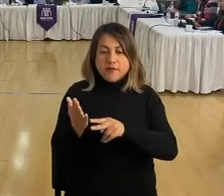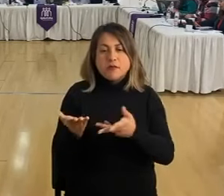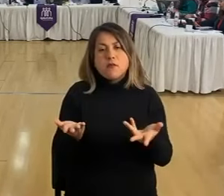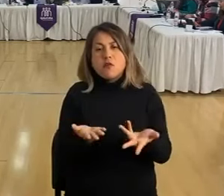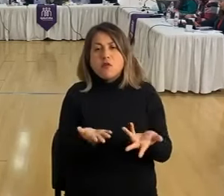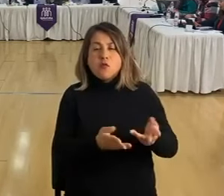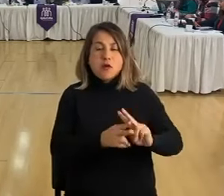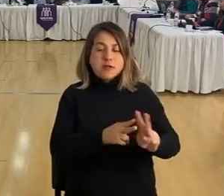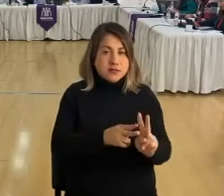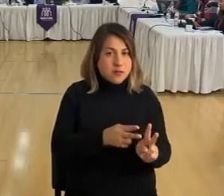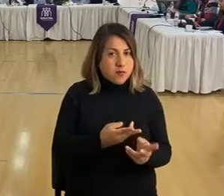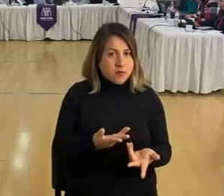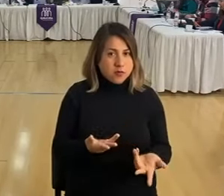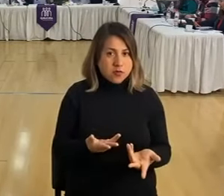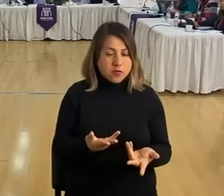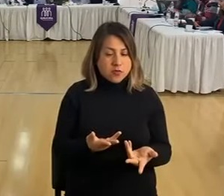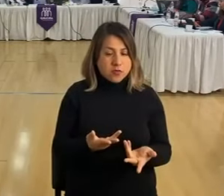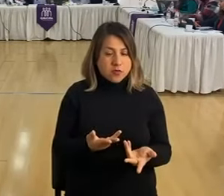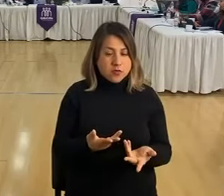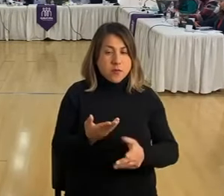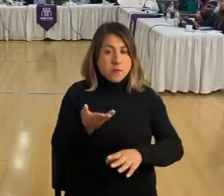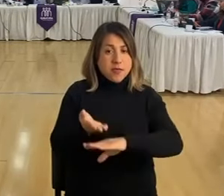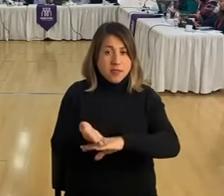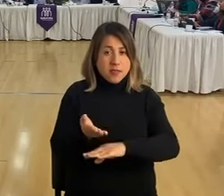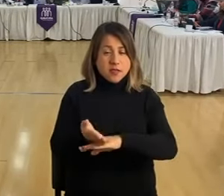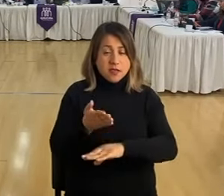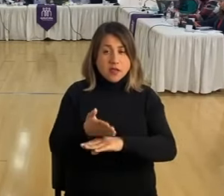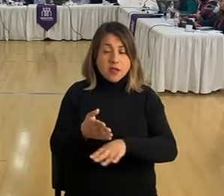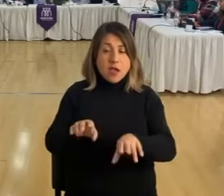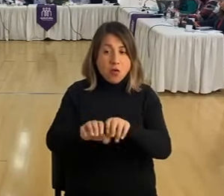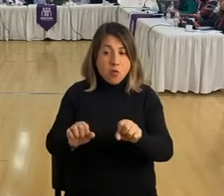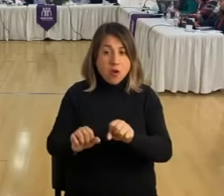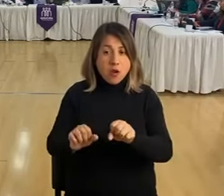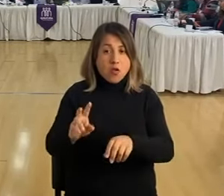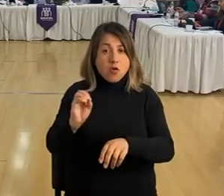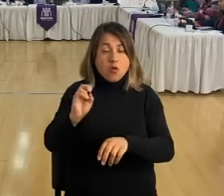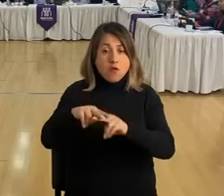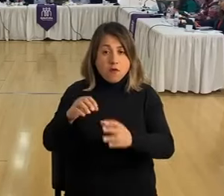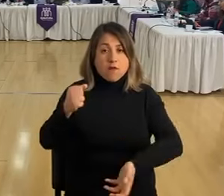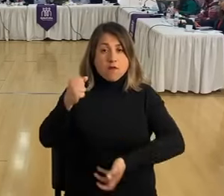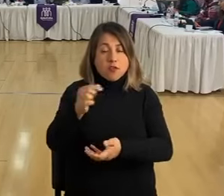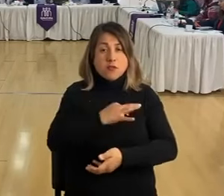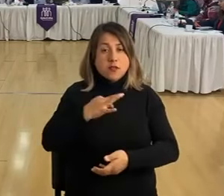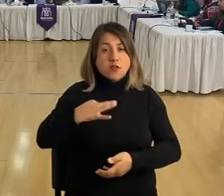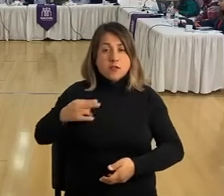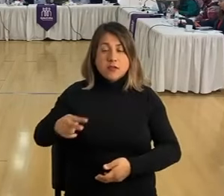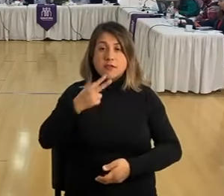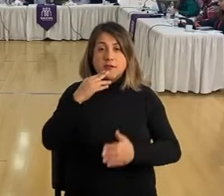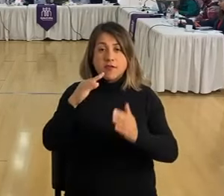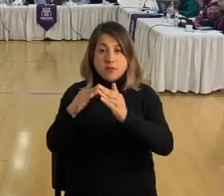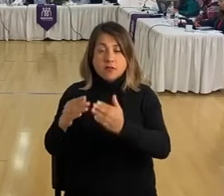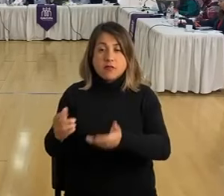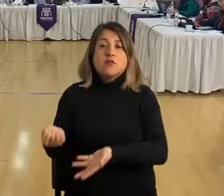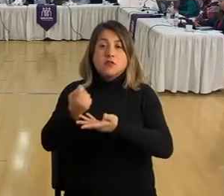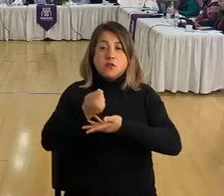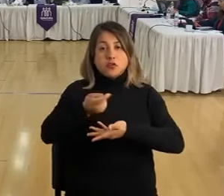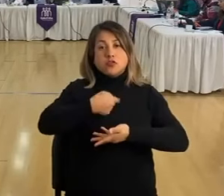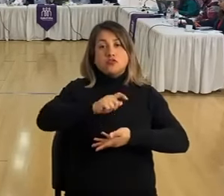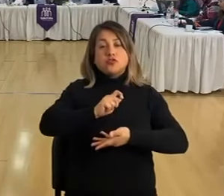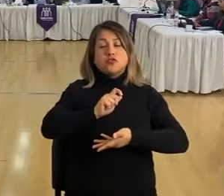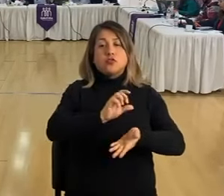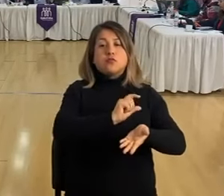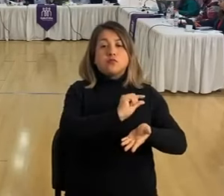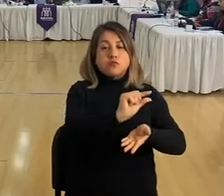lo podemos generar o resolver o quizás tener una copropiedad o que los fondos del Servium pasen al municipio y nosotros podemos